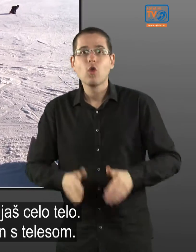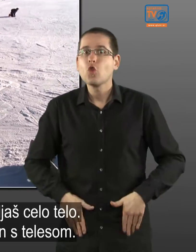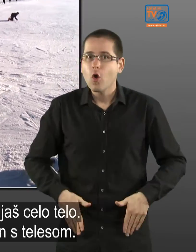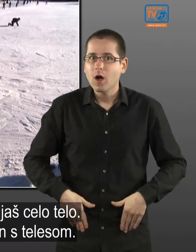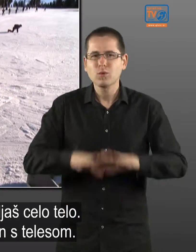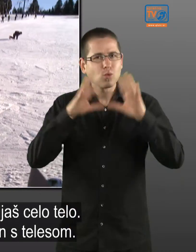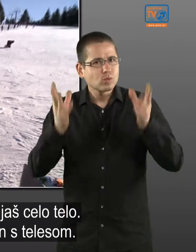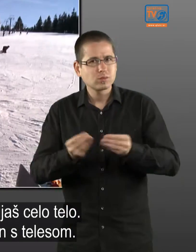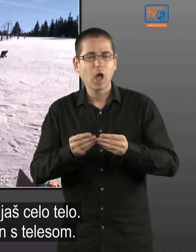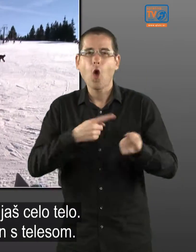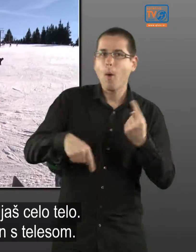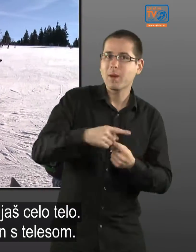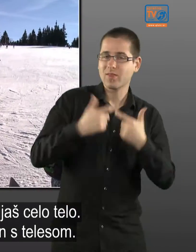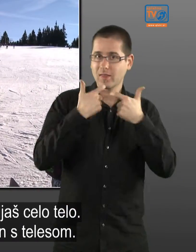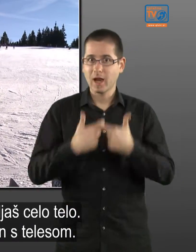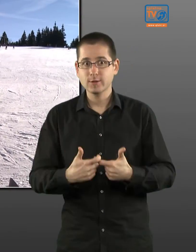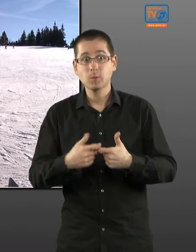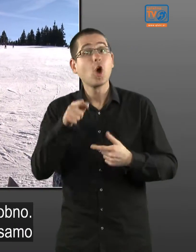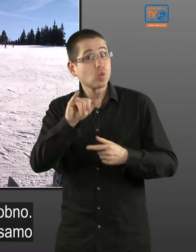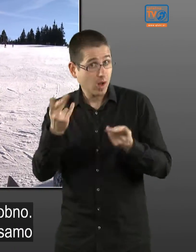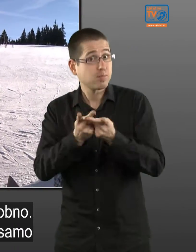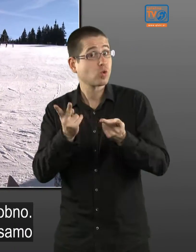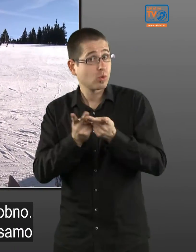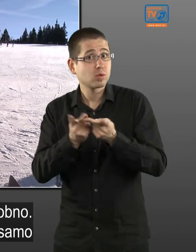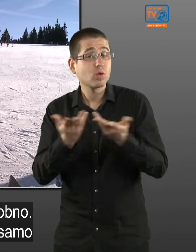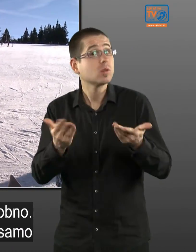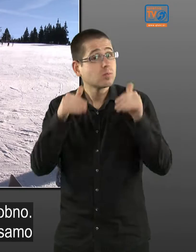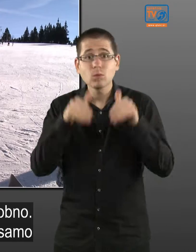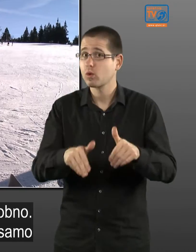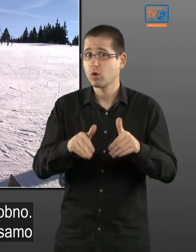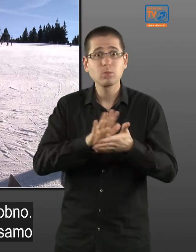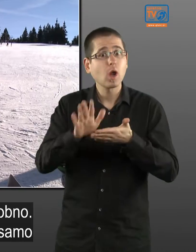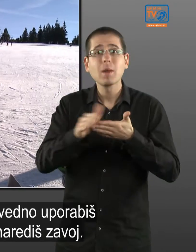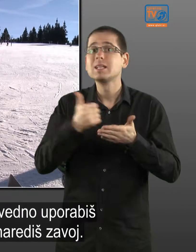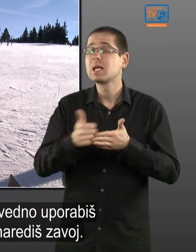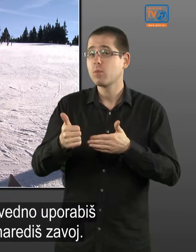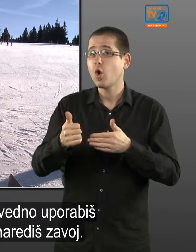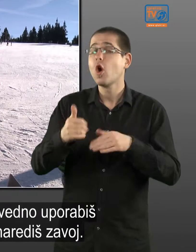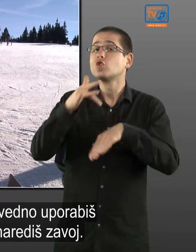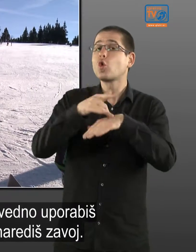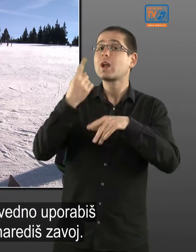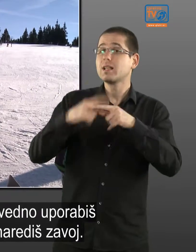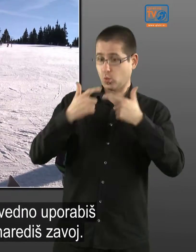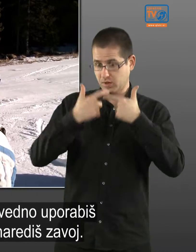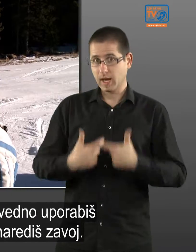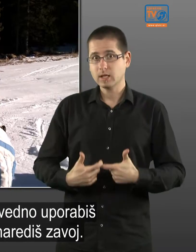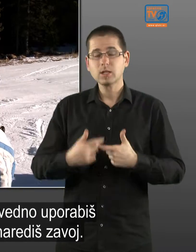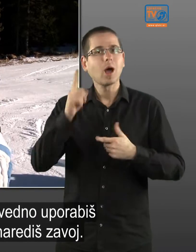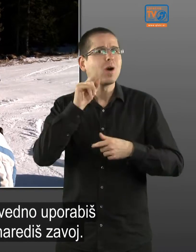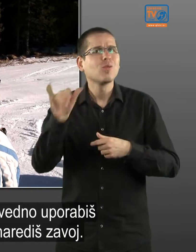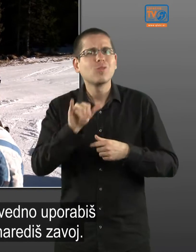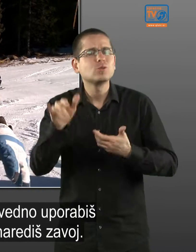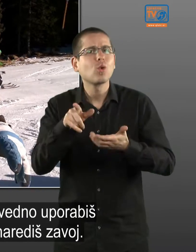obrat, s telesom. Tukaj je pa podobno, ker moraš uporabljaš samo zgorni del telesa, ampak vedno